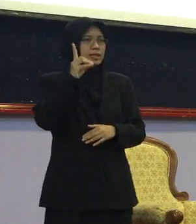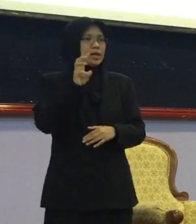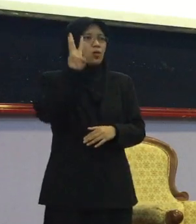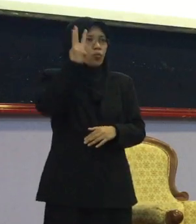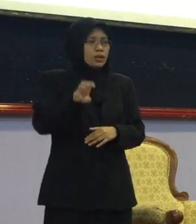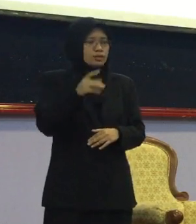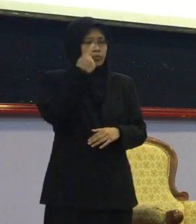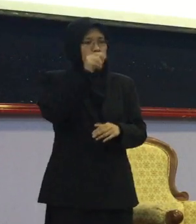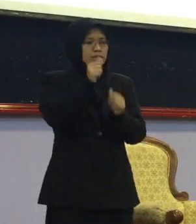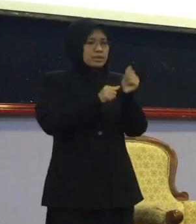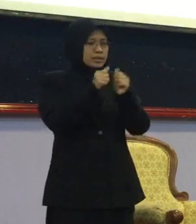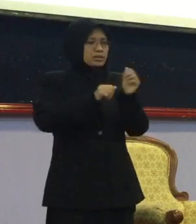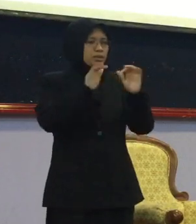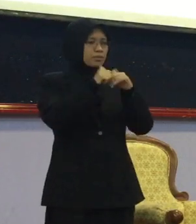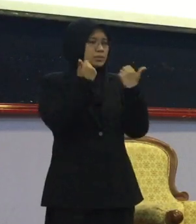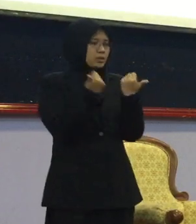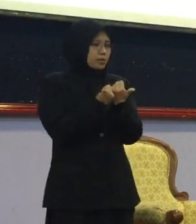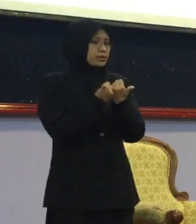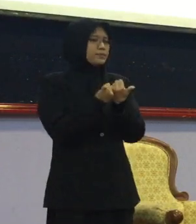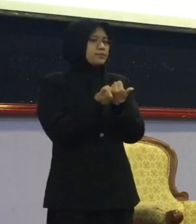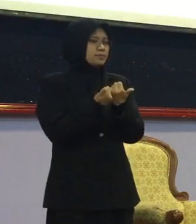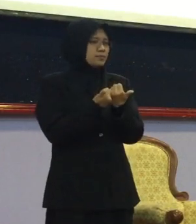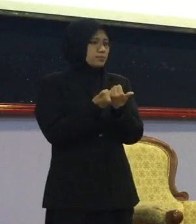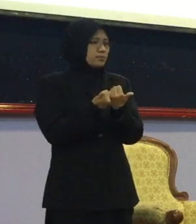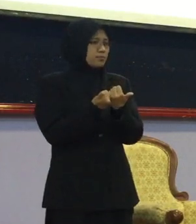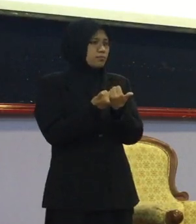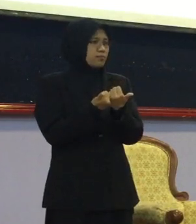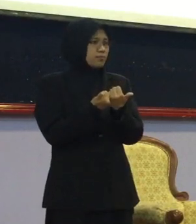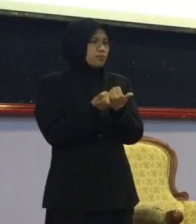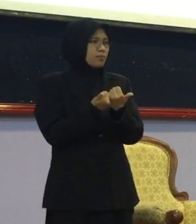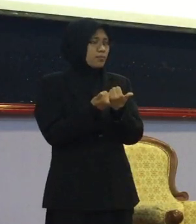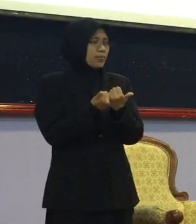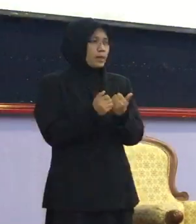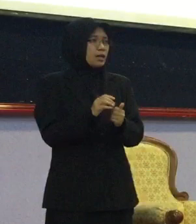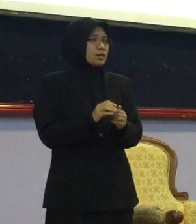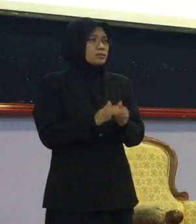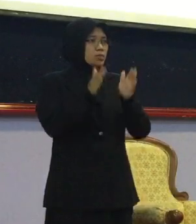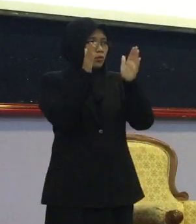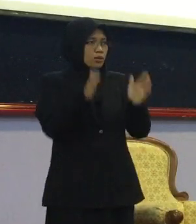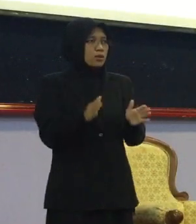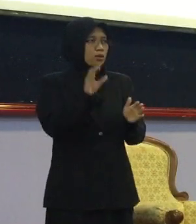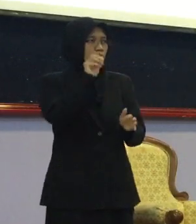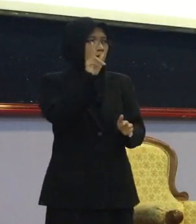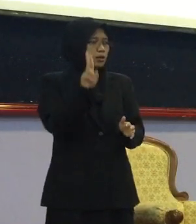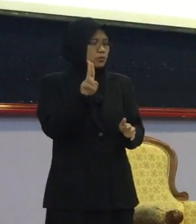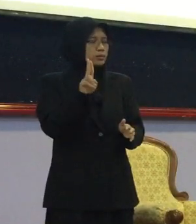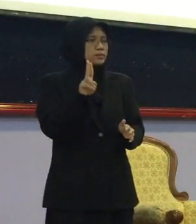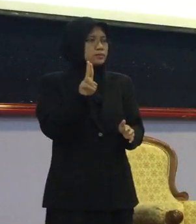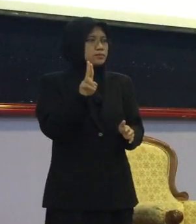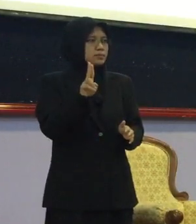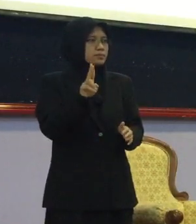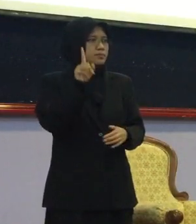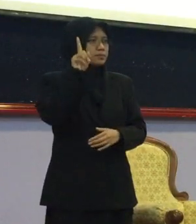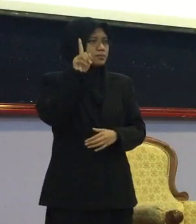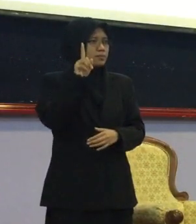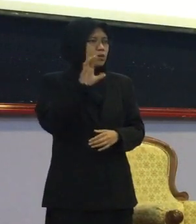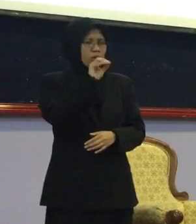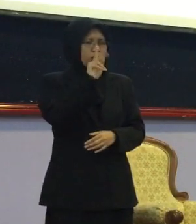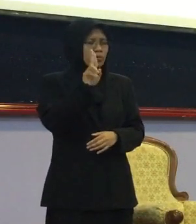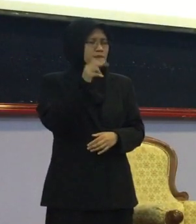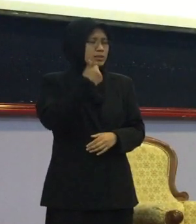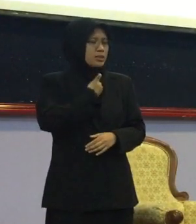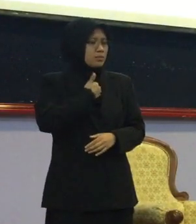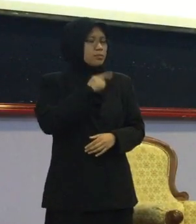semua organisasi Tanggungjawab OKU sendiri ya Dalam kita menghantik Cabaran dan kita nak Buat pembaikan Kita perlu kepada OKU sendiri